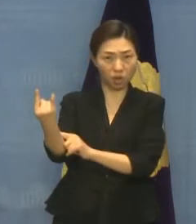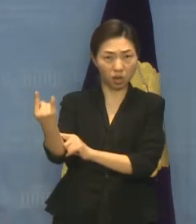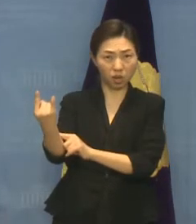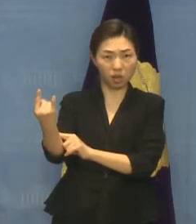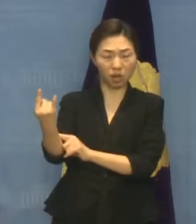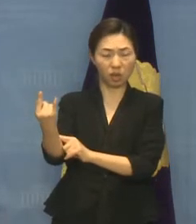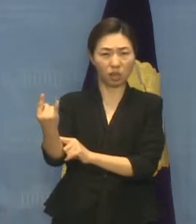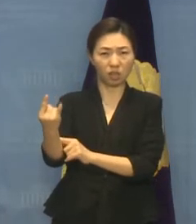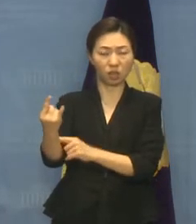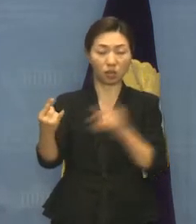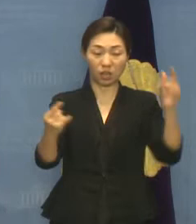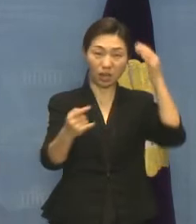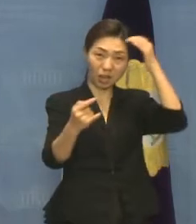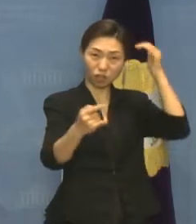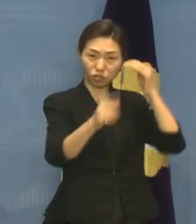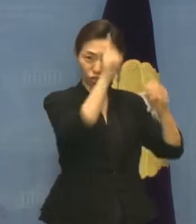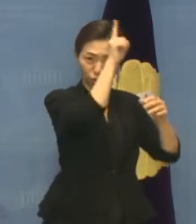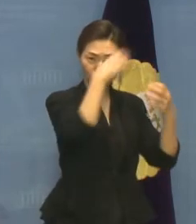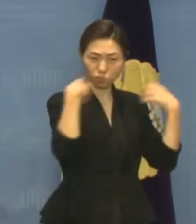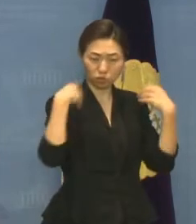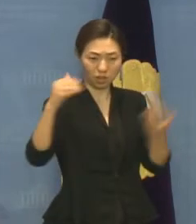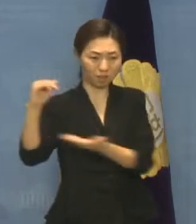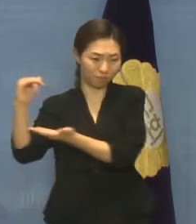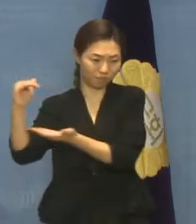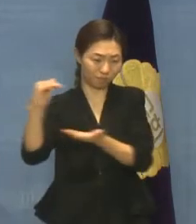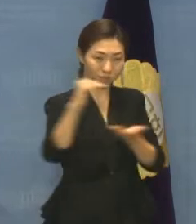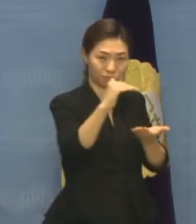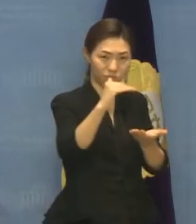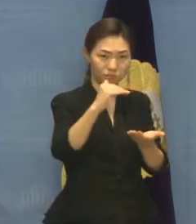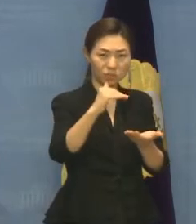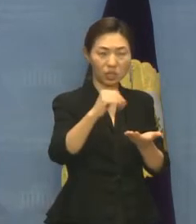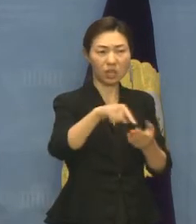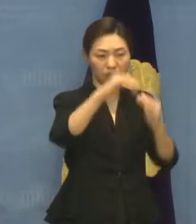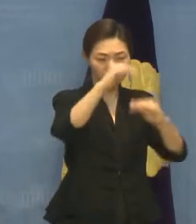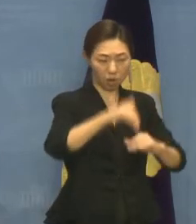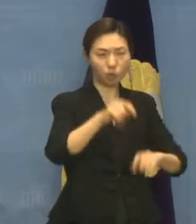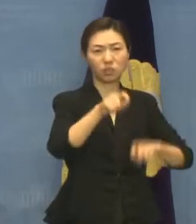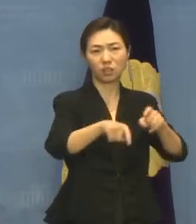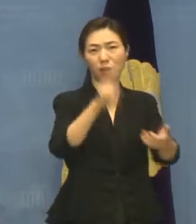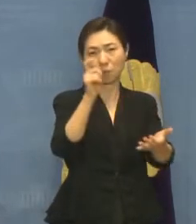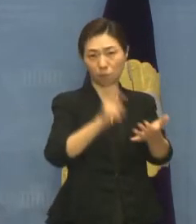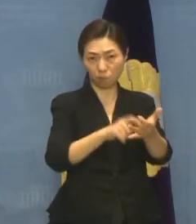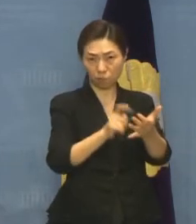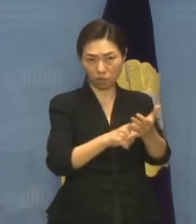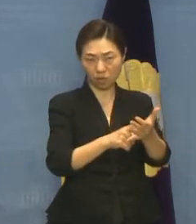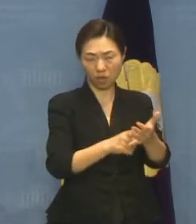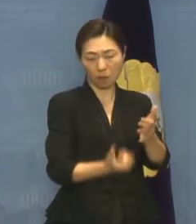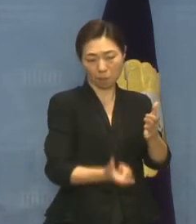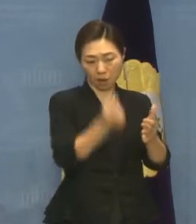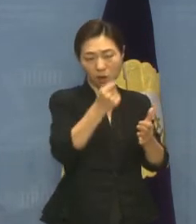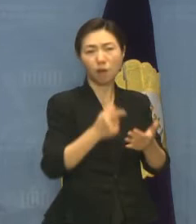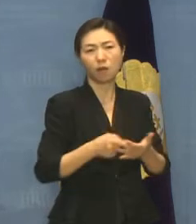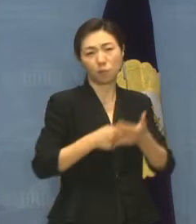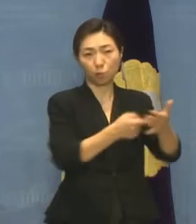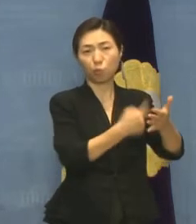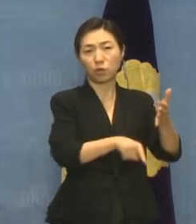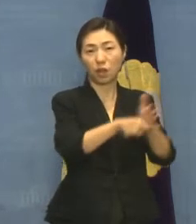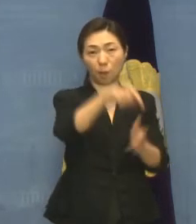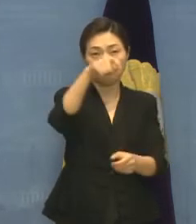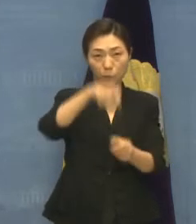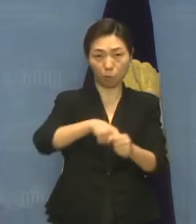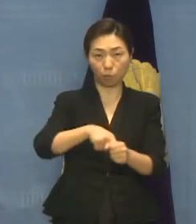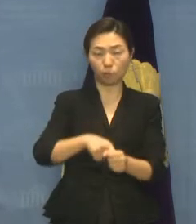최종견회의 이행을 촉구하기 위해 마련되었습니다. 이어서 이 자리에 함께하신 더불어민주당